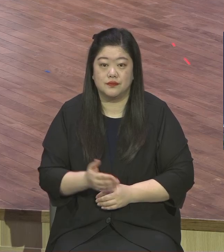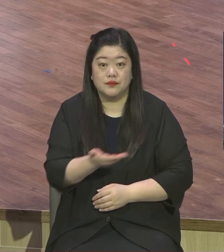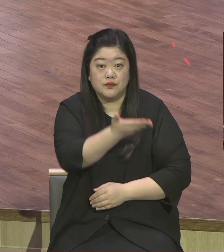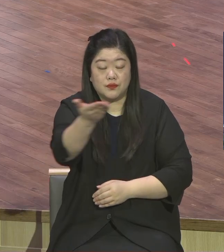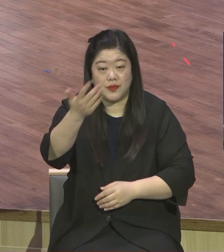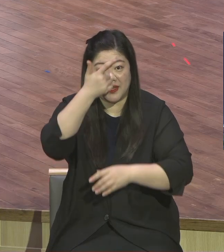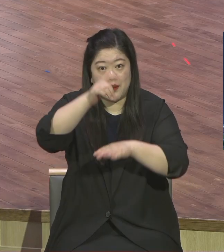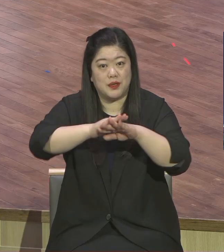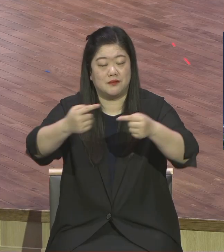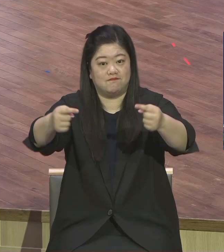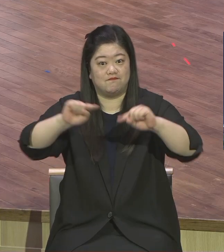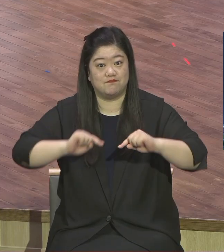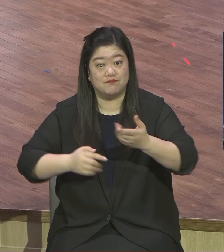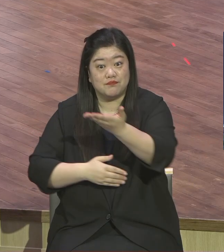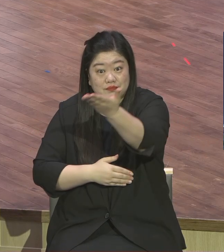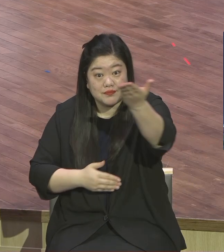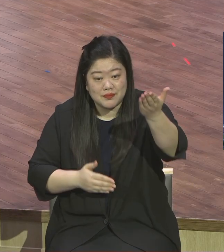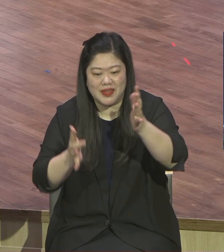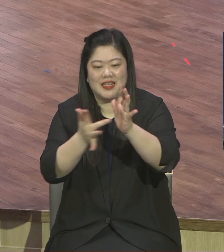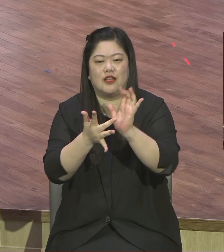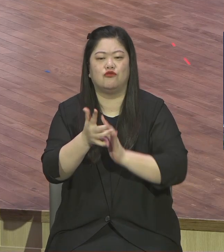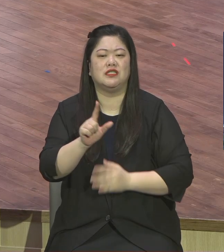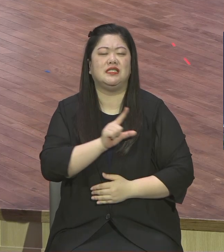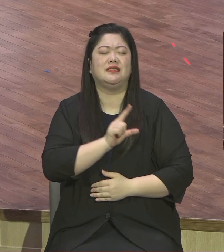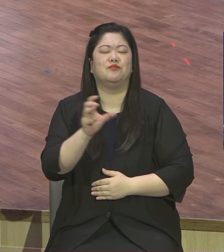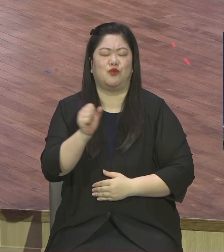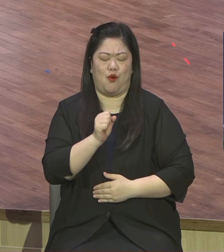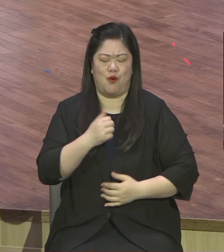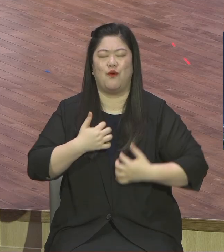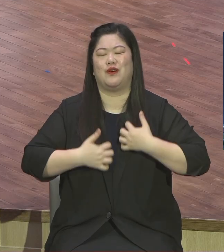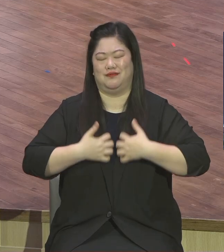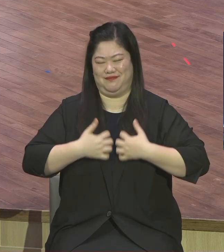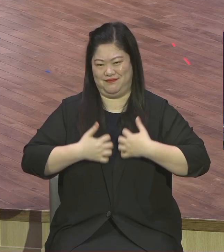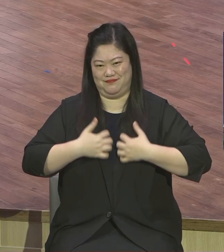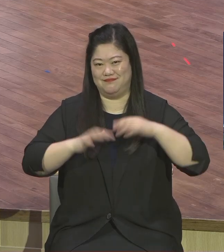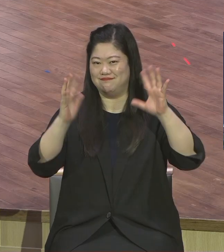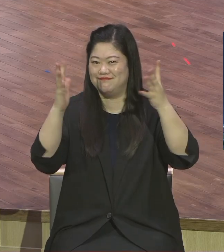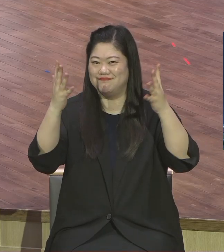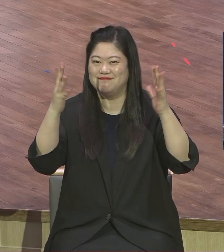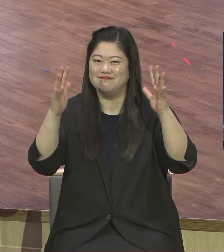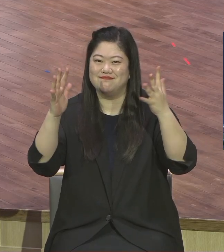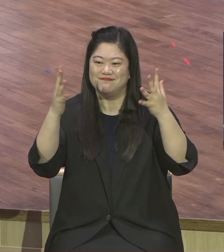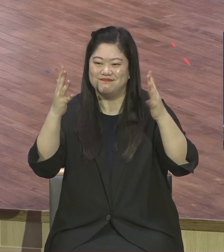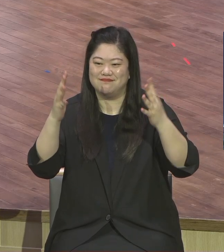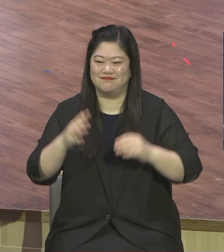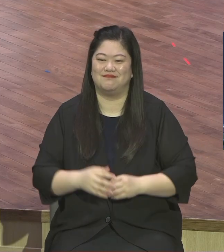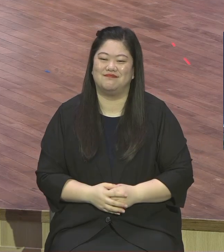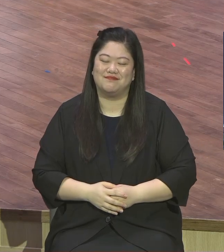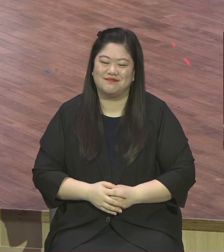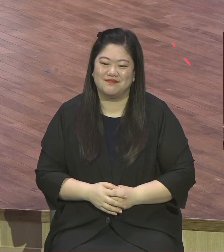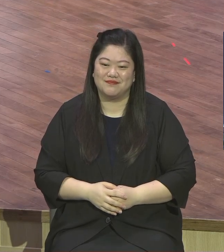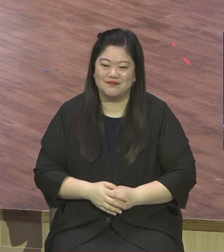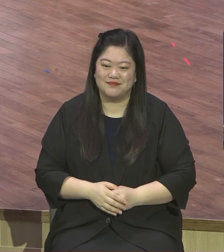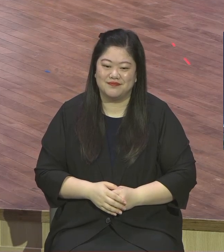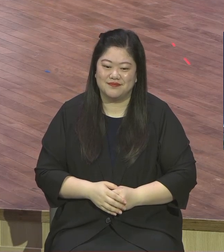여러분들을 예수님 이름으로 진심으로 환영하고 축복합니다. 어떤 상황 속에